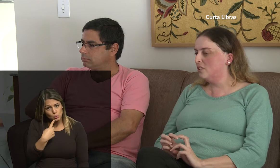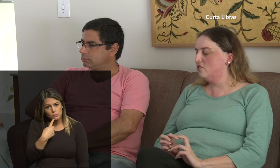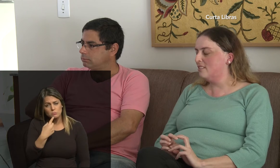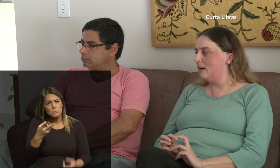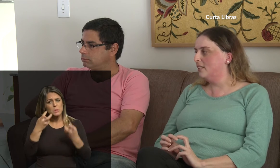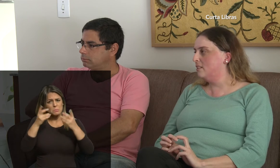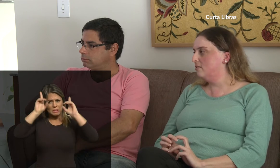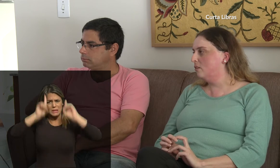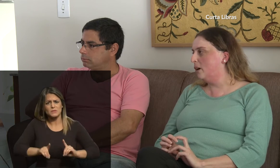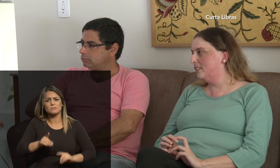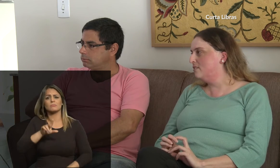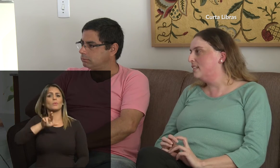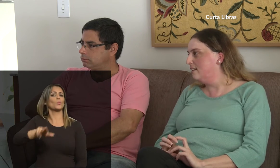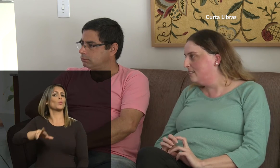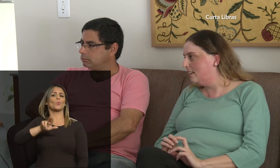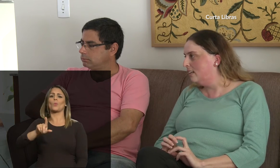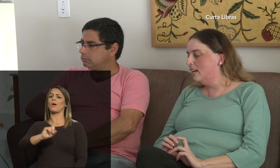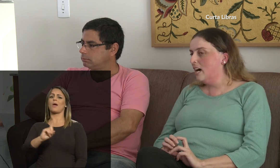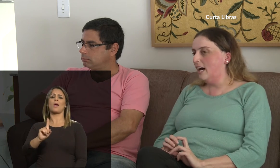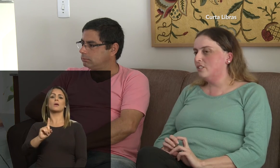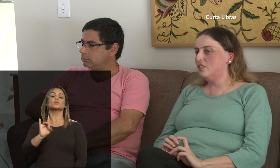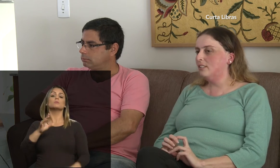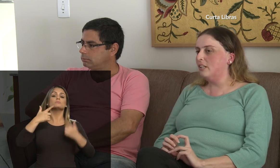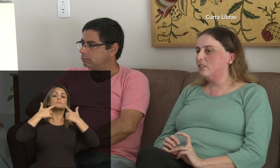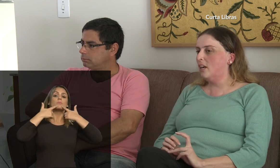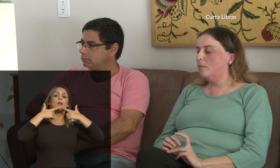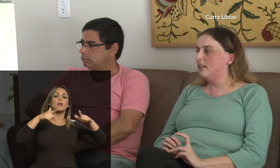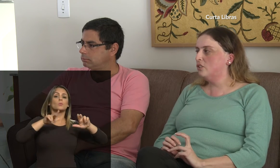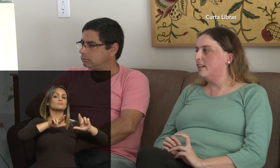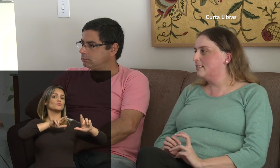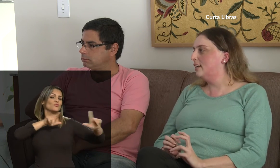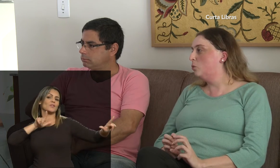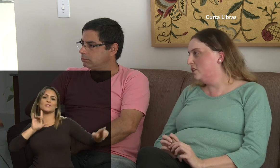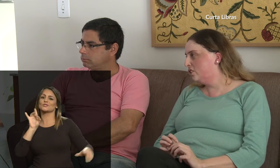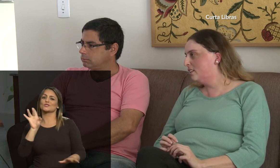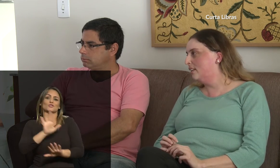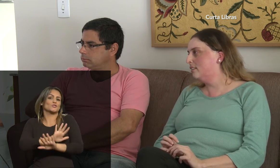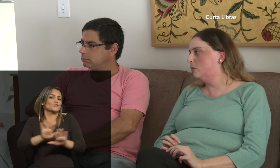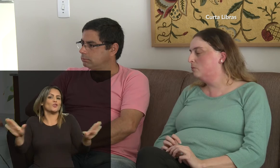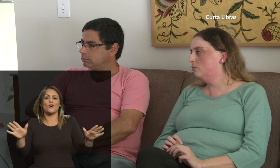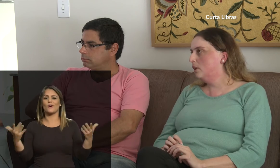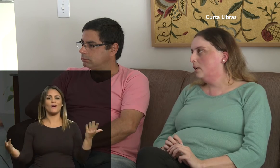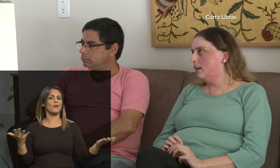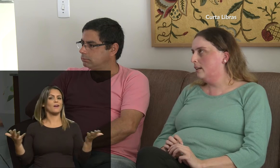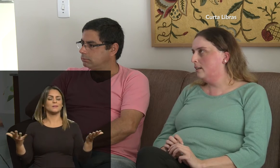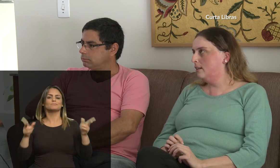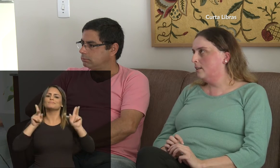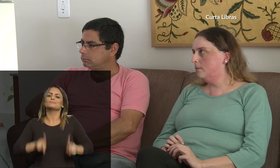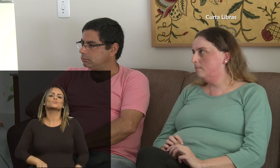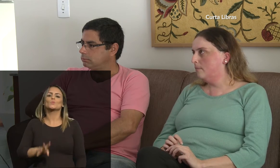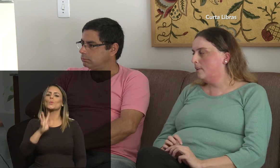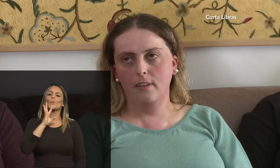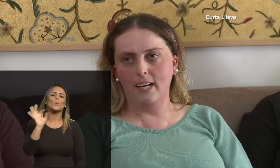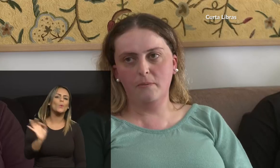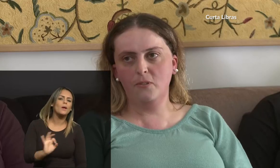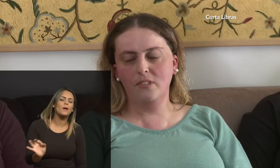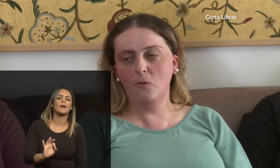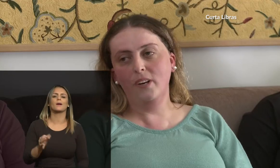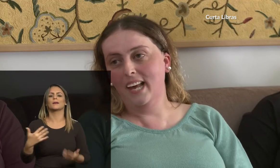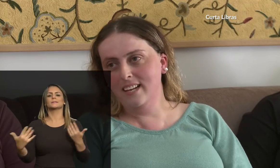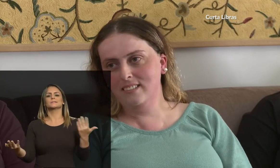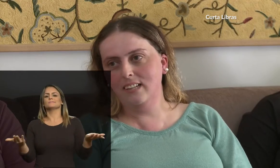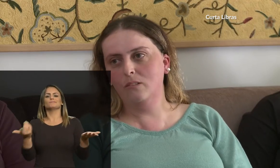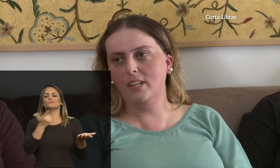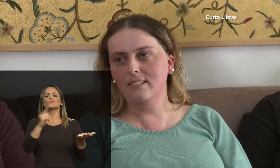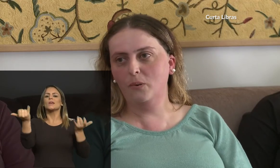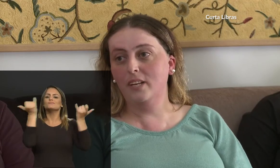cultura surda, a sabe que isso não é uma deficiência, né. A gente entende que é uma diferença linguística, né. Então, as pessoas